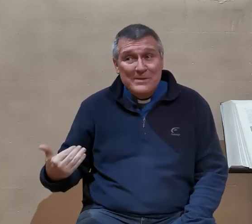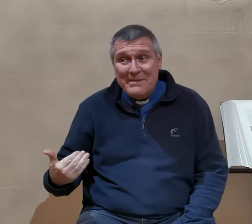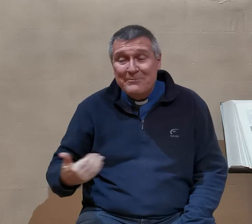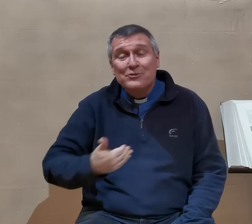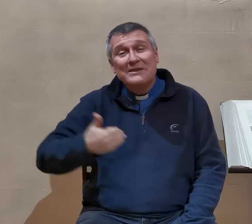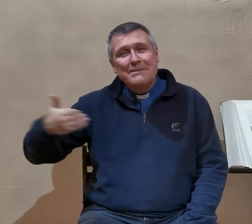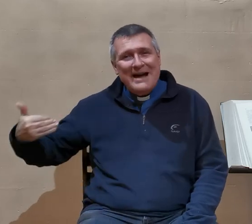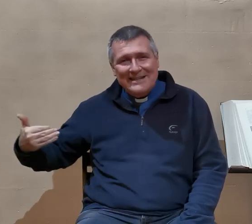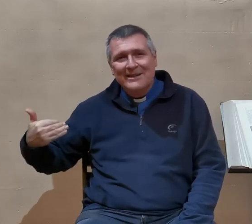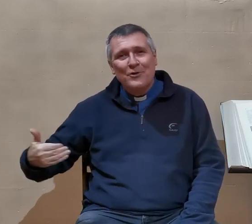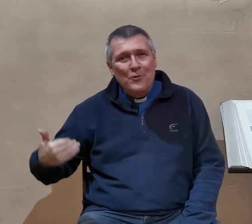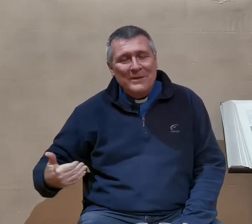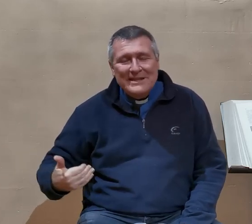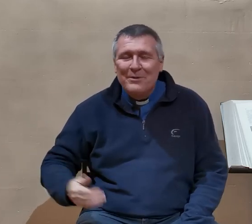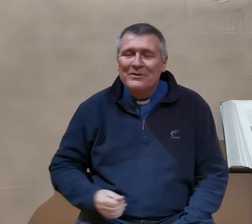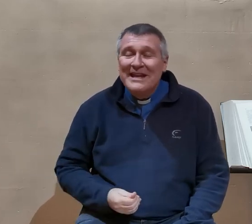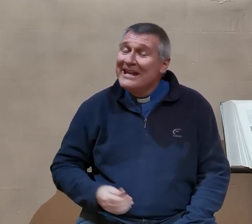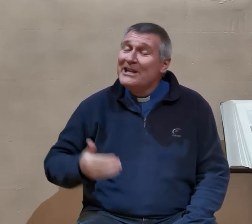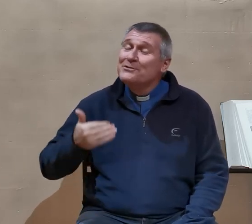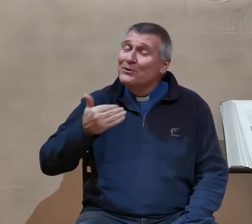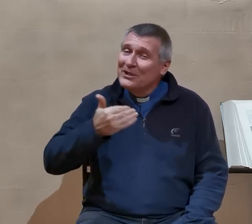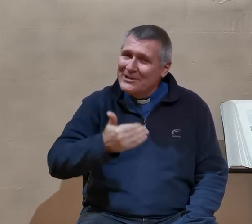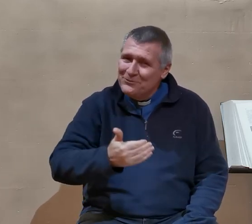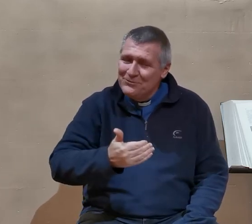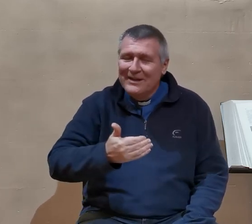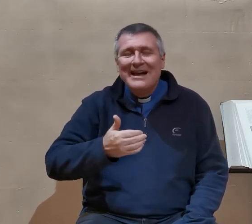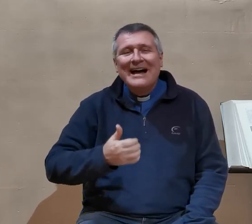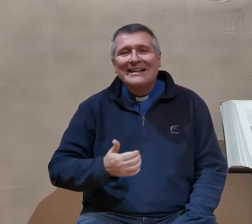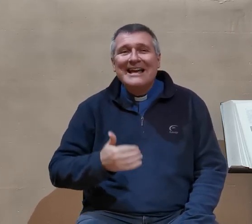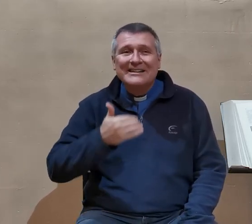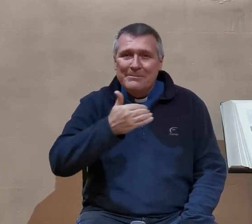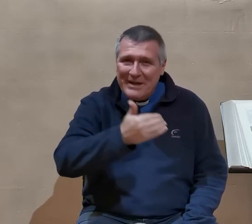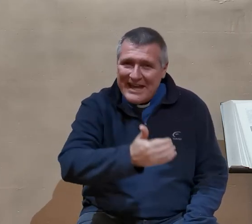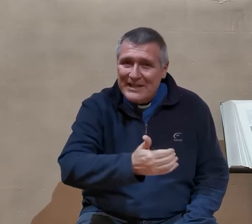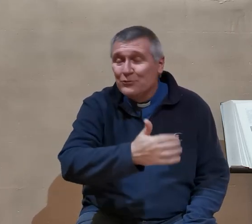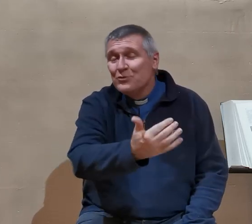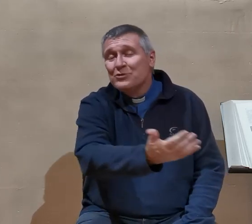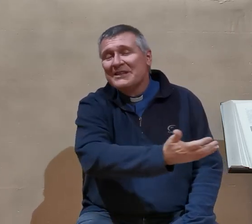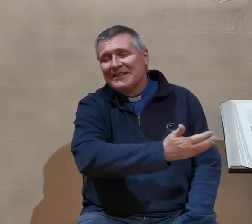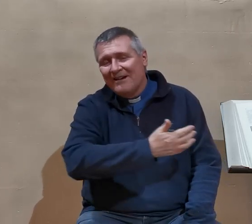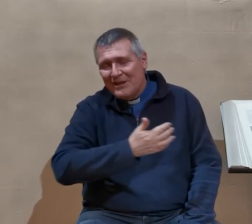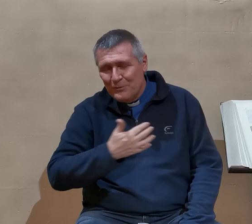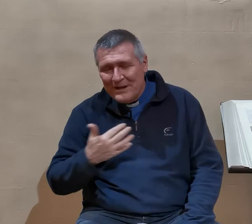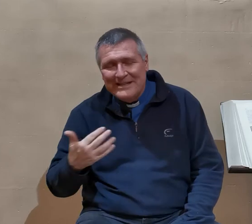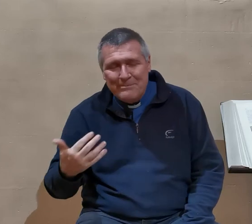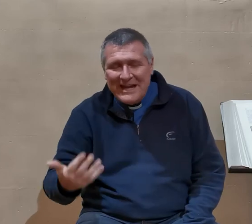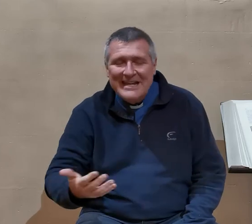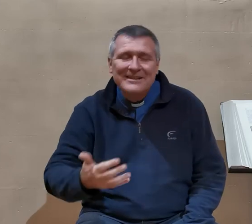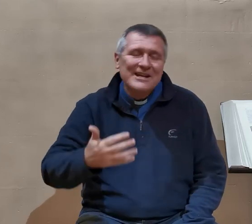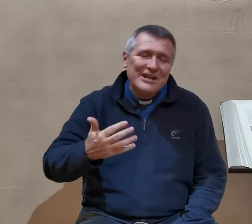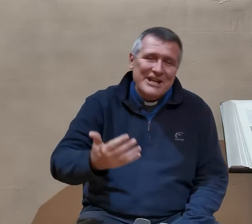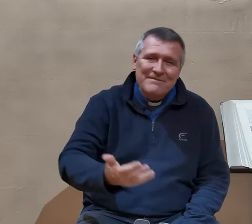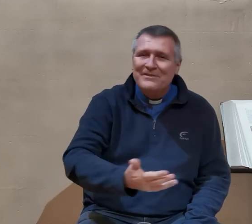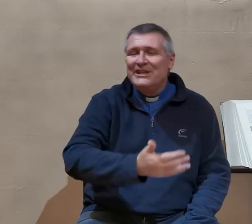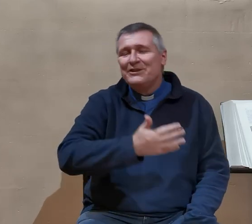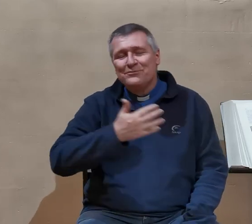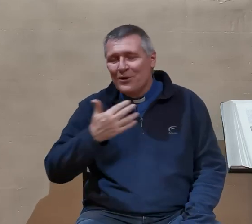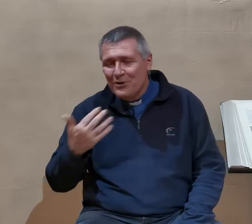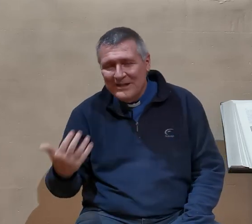lui-même se démarque complètement. Il est souvent très dur à l'égard des prêtres, de ceux qui travaillent auprès des prêtres, les lévites ou encore